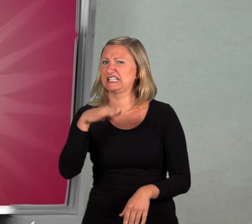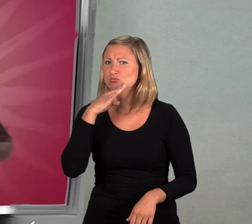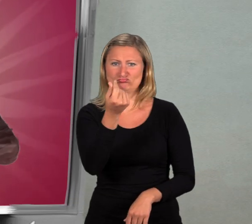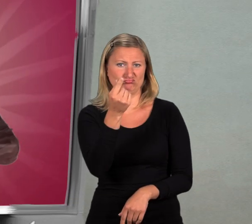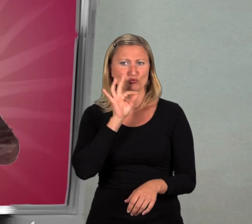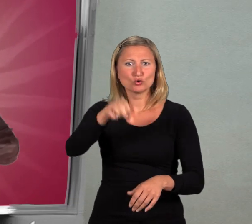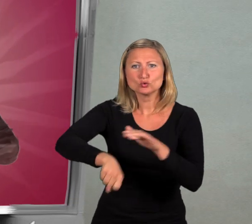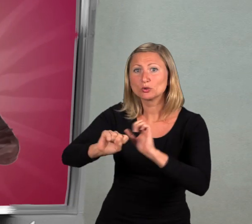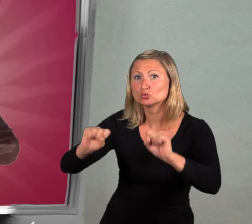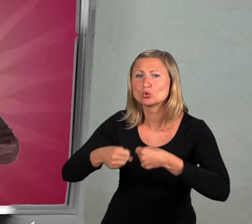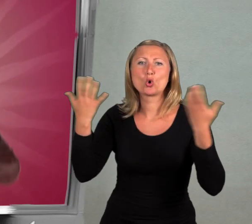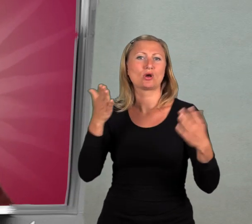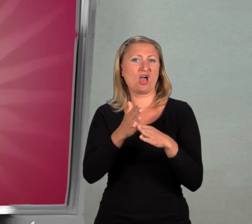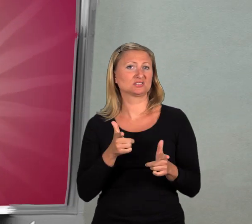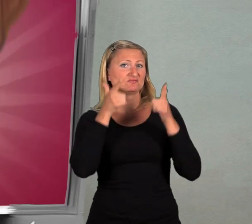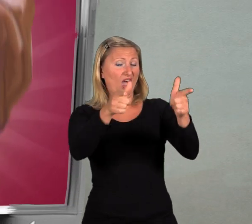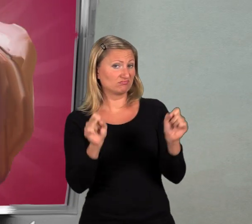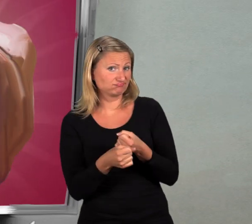die kein Geld für Fußballschuhe oder die Klassenfahrt haben